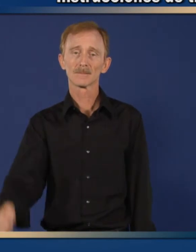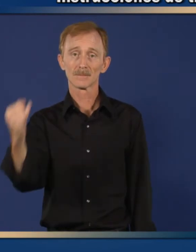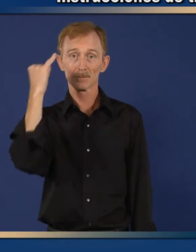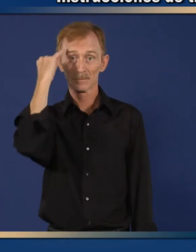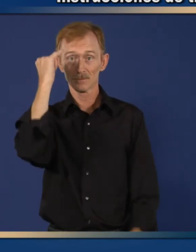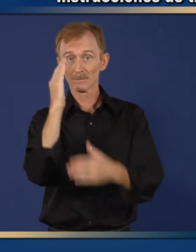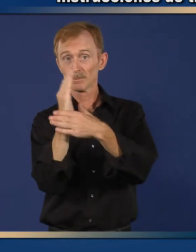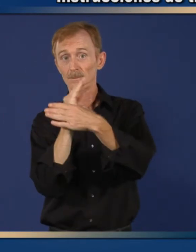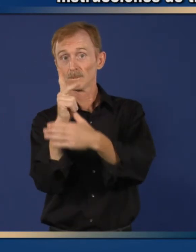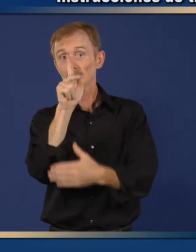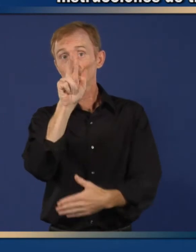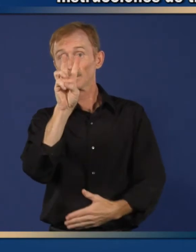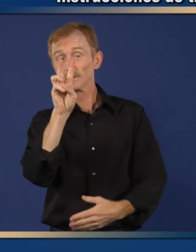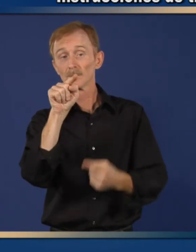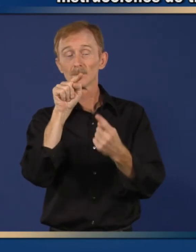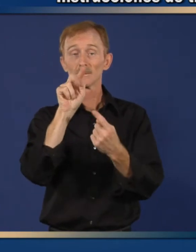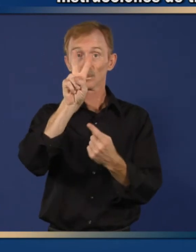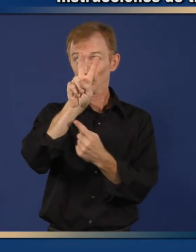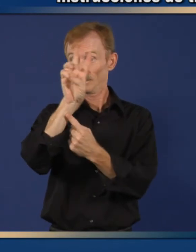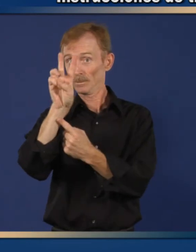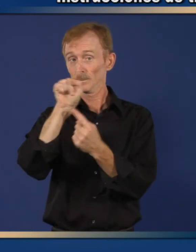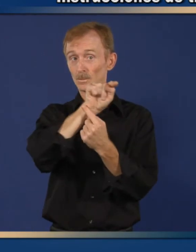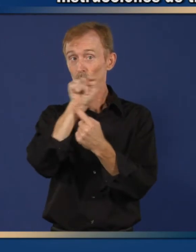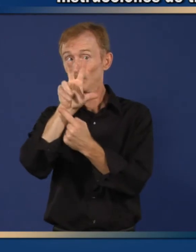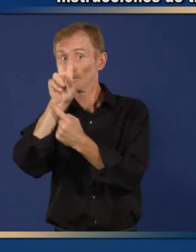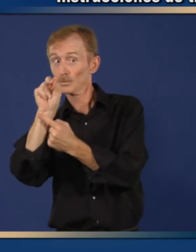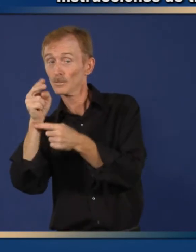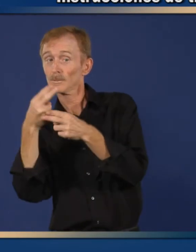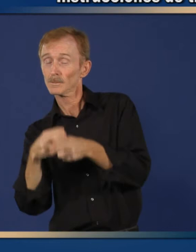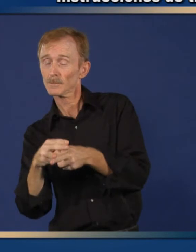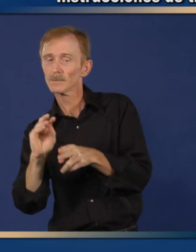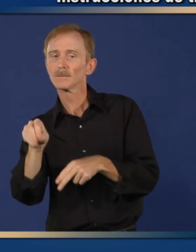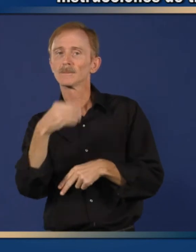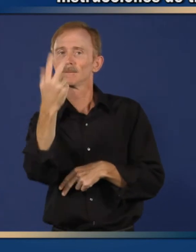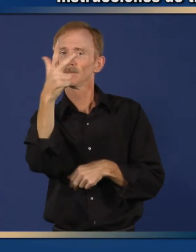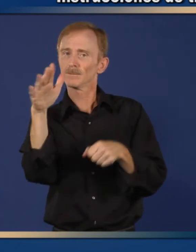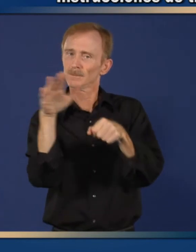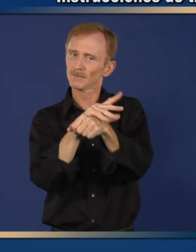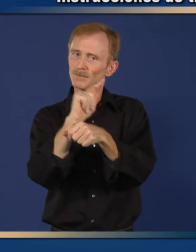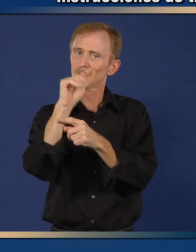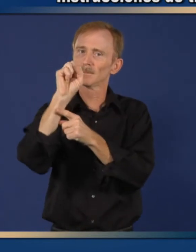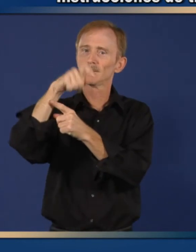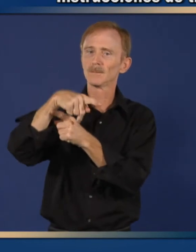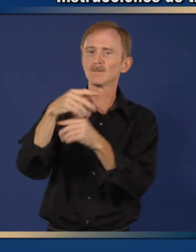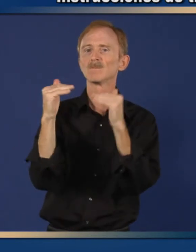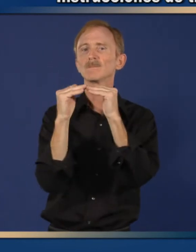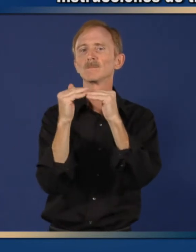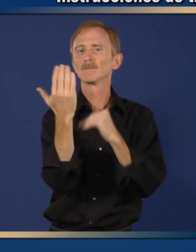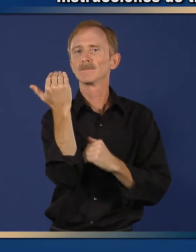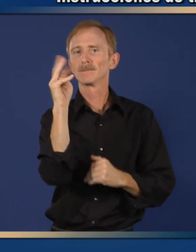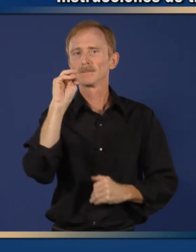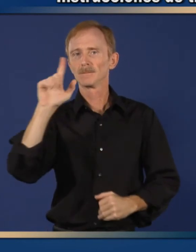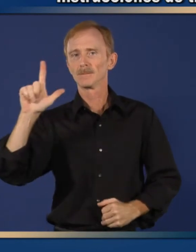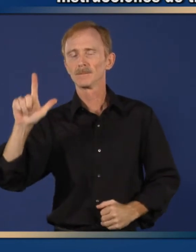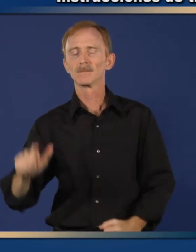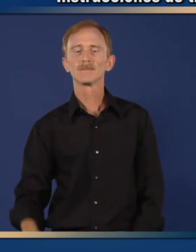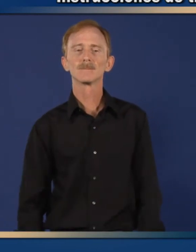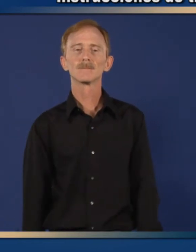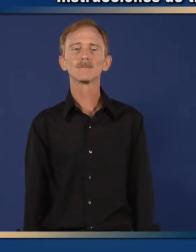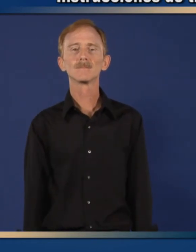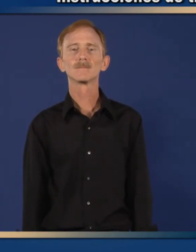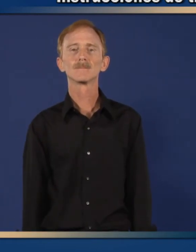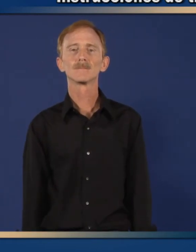de la mezcla de ciprofloxacin. Si el niño pesa de 26 a 30 libras, se le da tres cucharaditas o 15